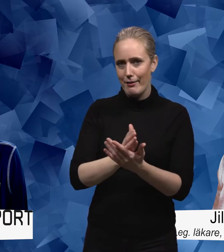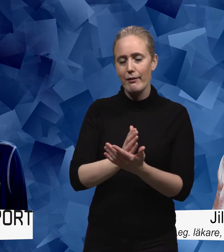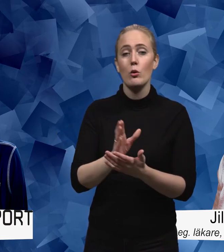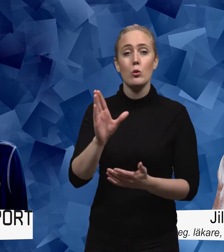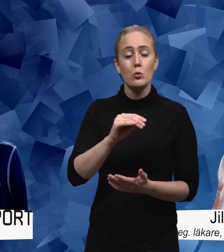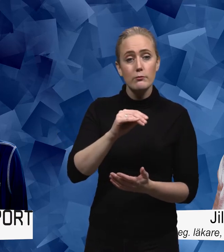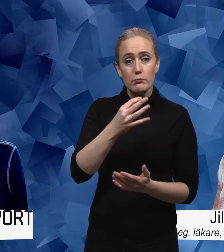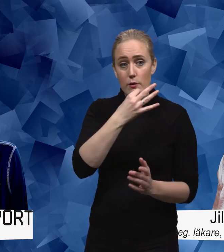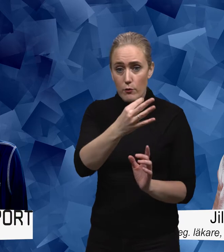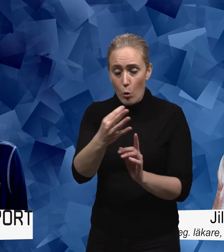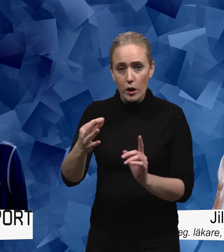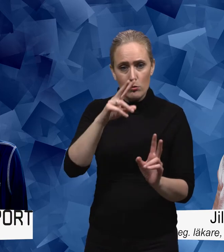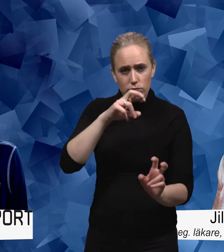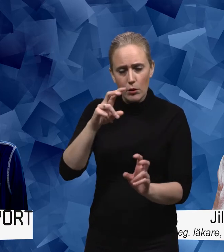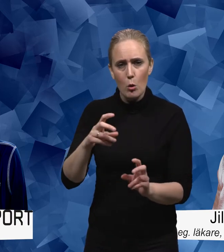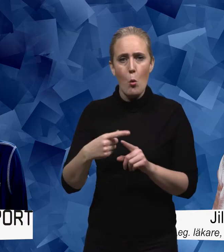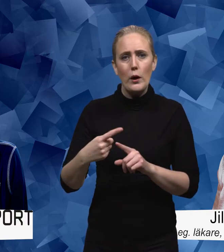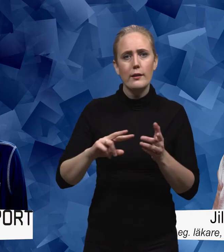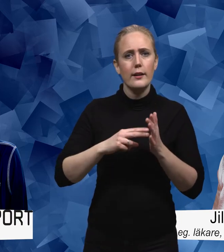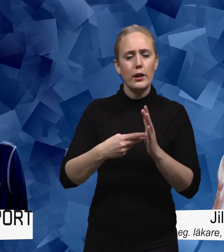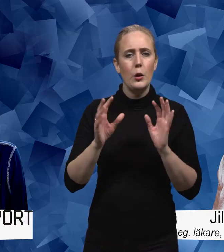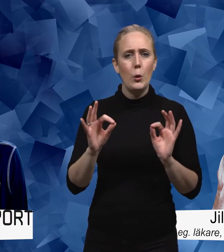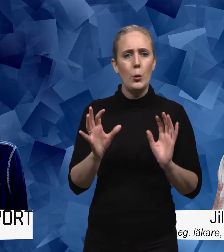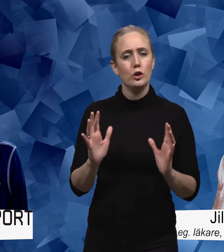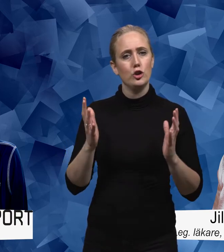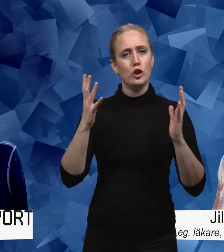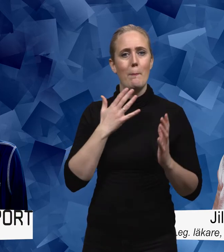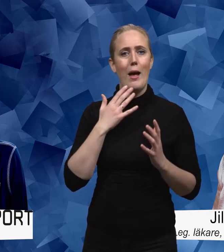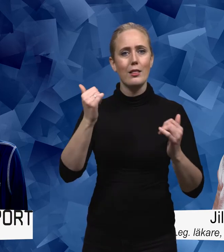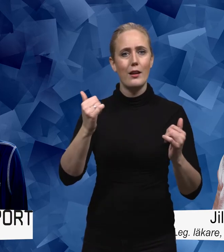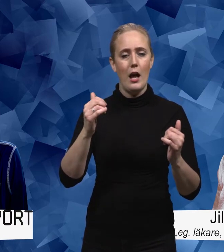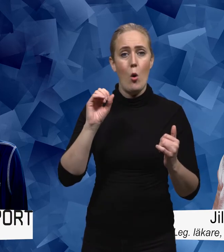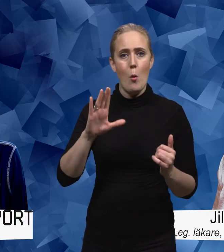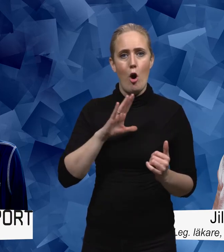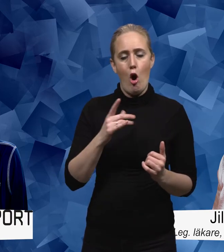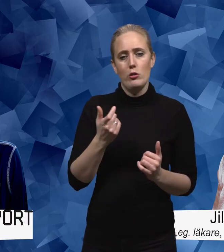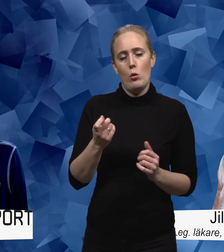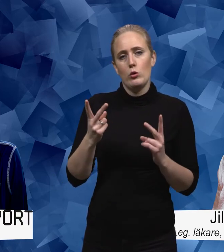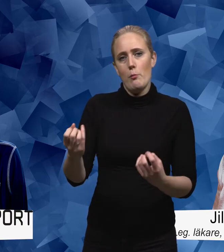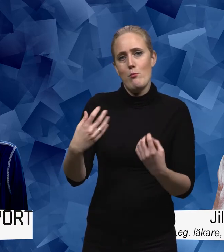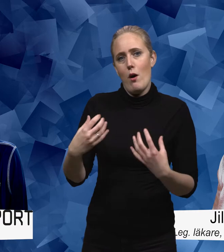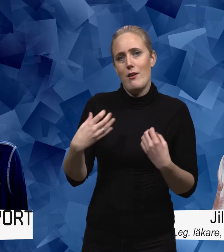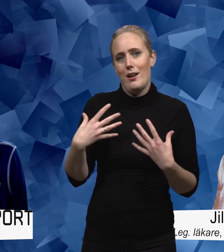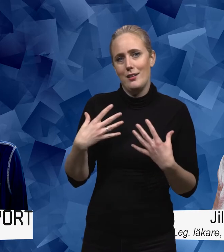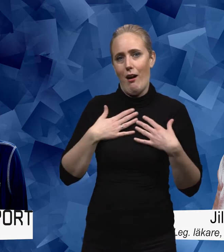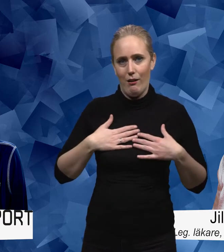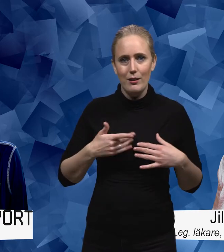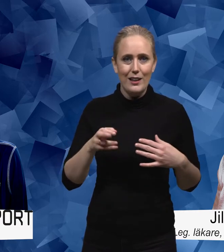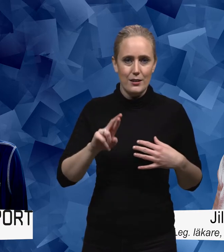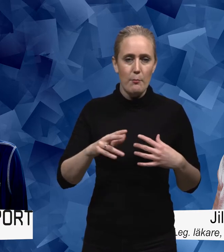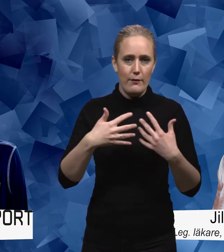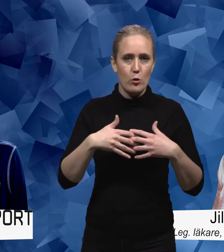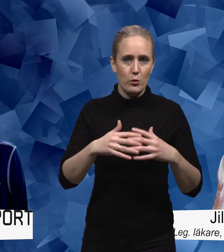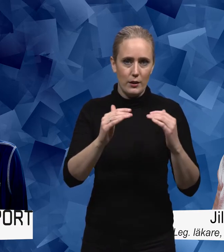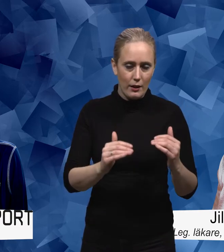tittade på olika ska man säga strategier för att klara sig bättre när man har en påfrestning som det nu innebär